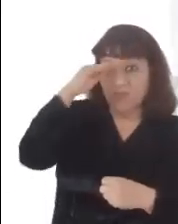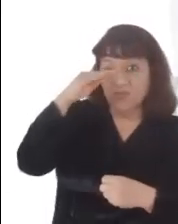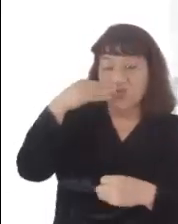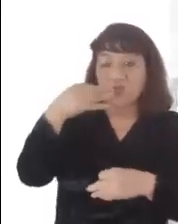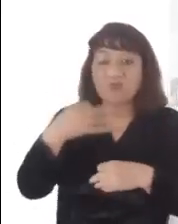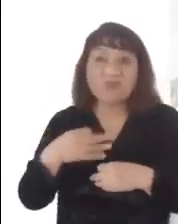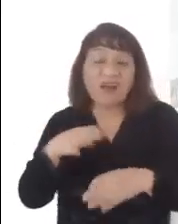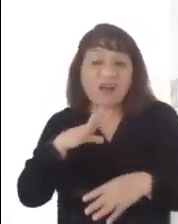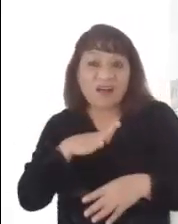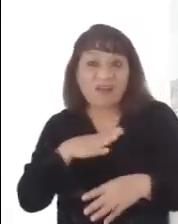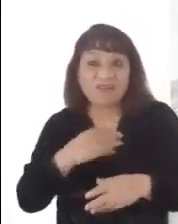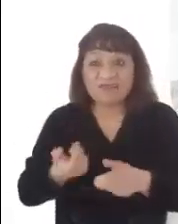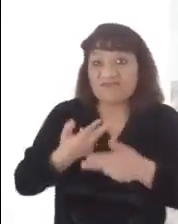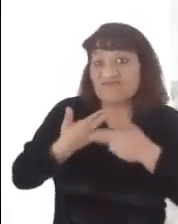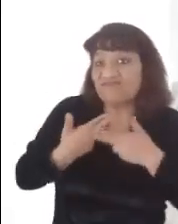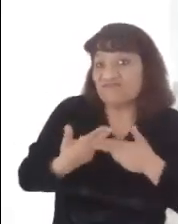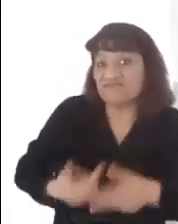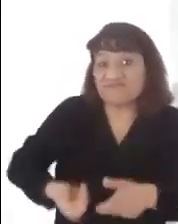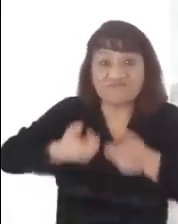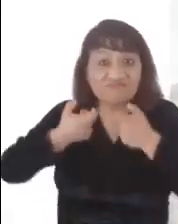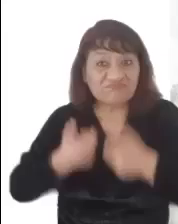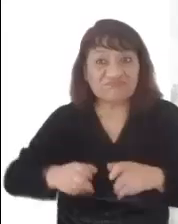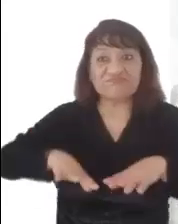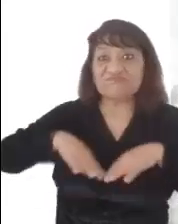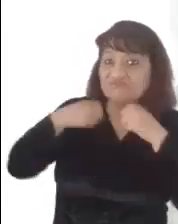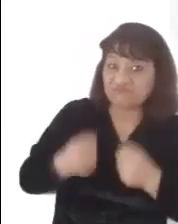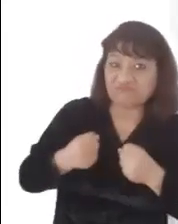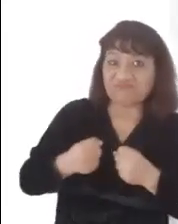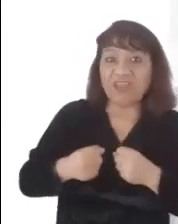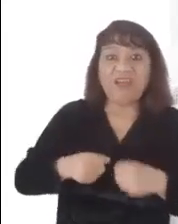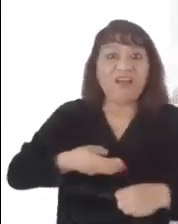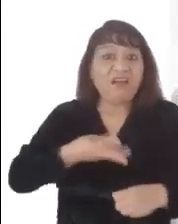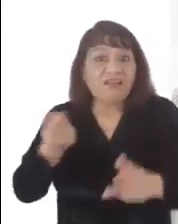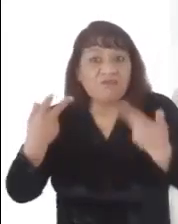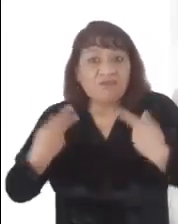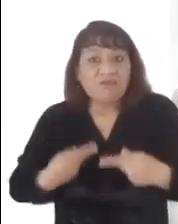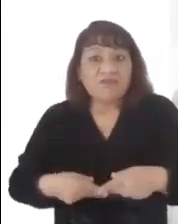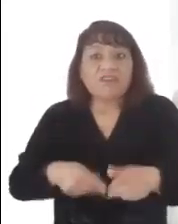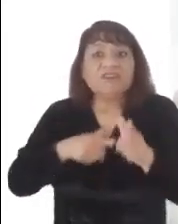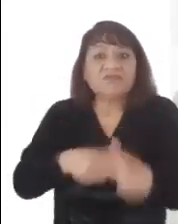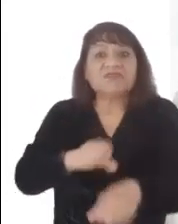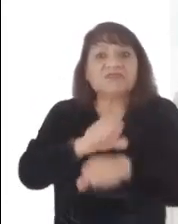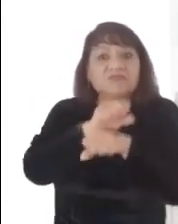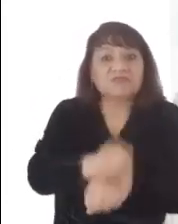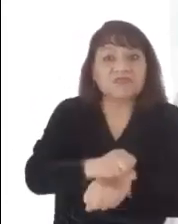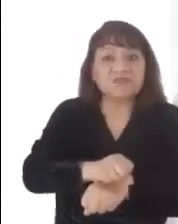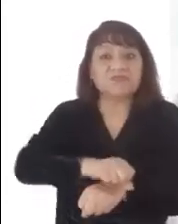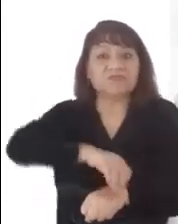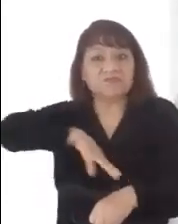del dinero y del poder, seguiremos sometidos al poder del maligno.